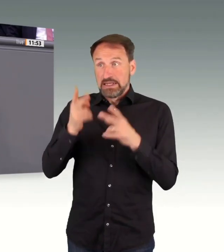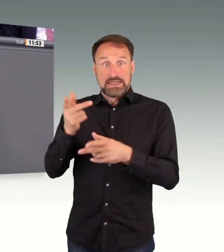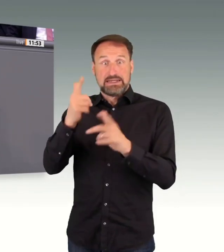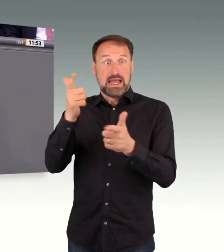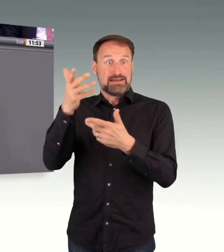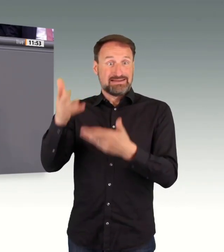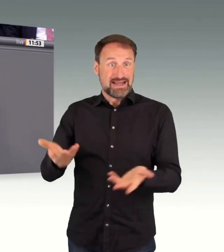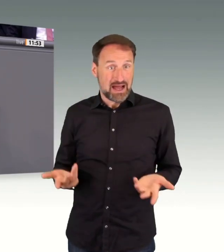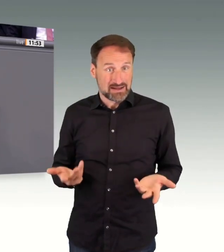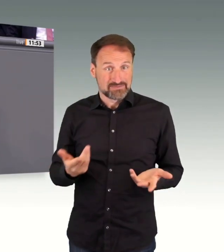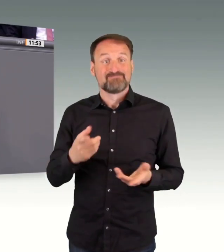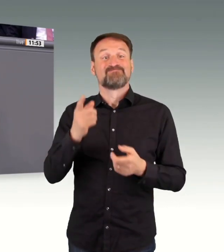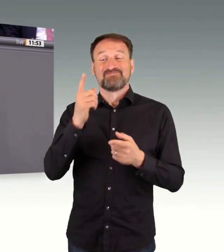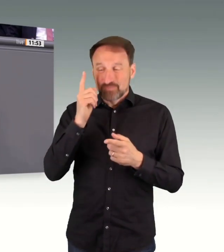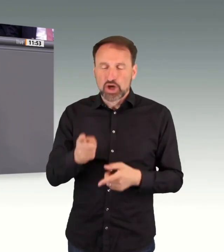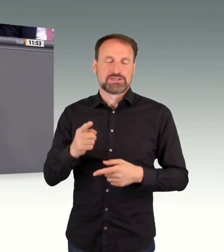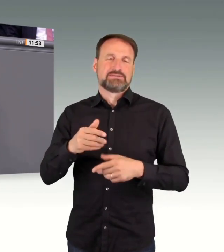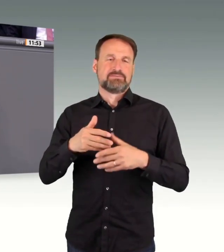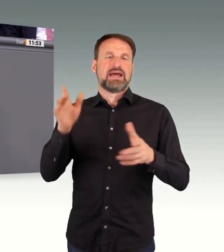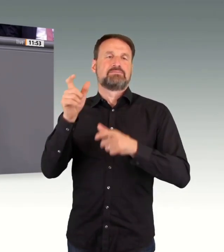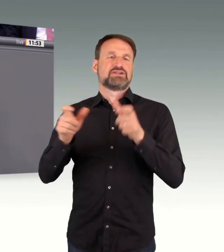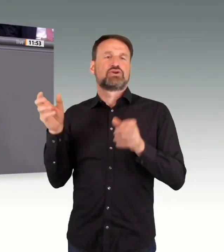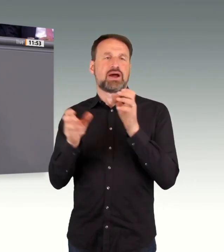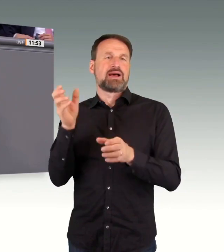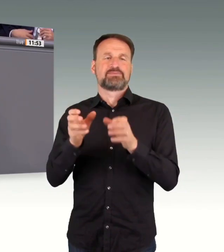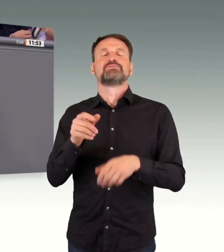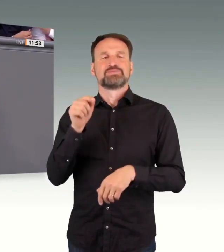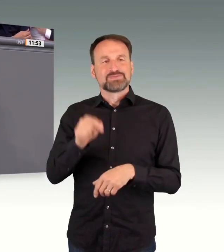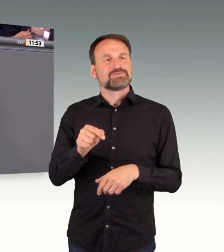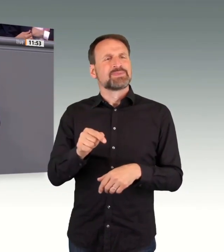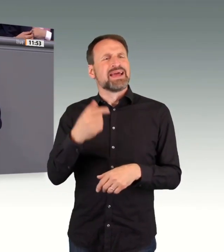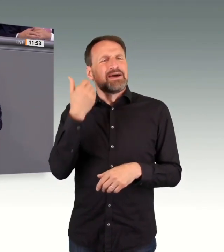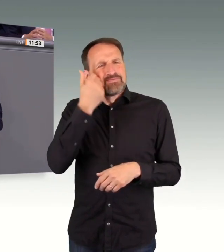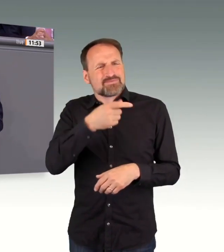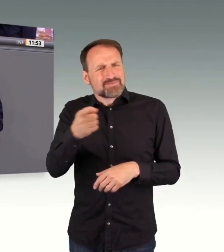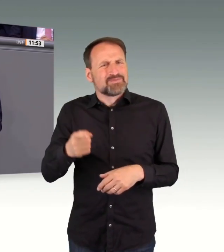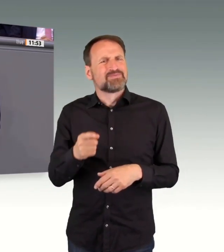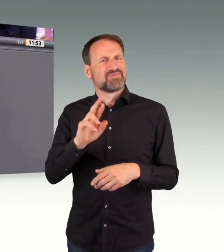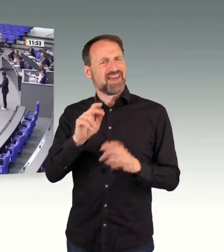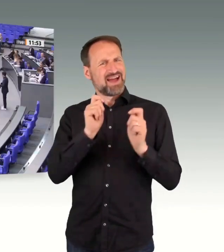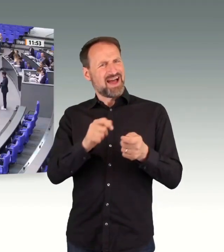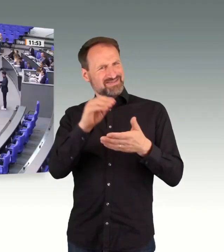bei Zeiten auf Ihre Kolleginnen und Kollegen in Bayern einwirken, dann wäre das ganz großartig. Ich danke Ihnen für die Aufmerksamkeit.